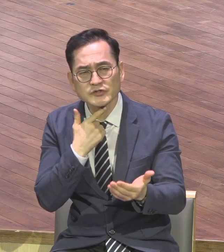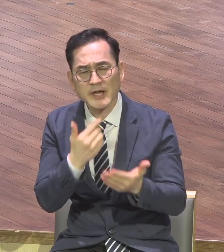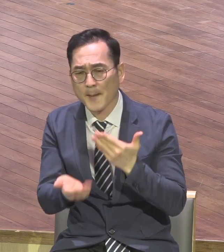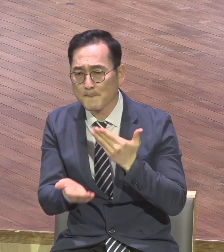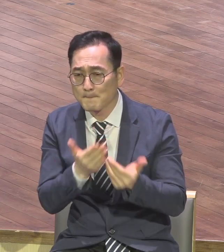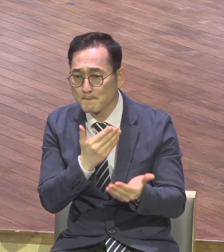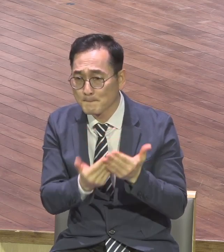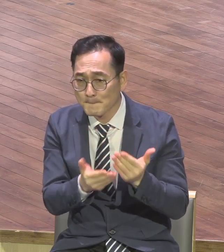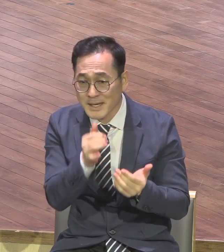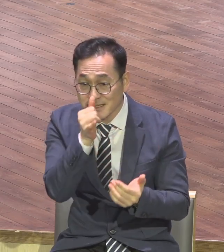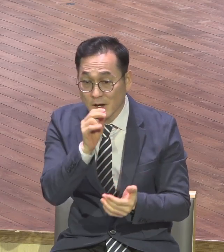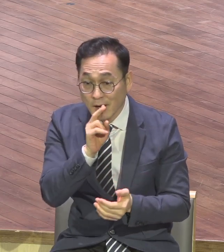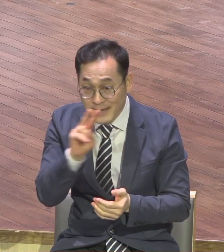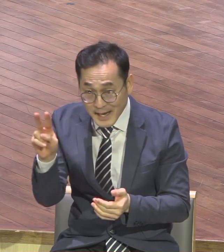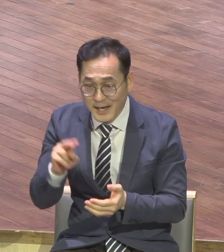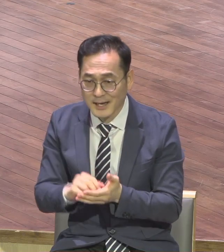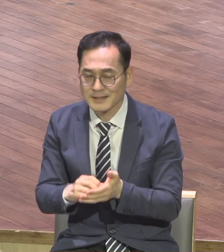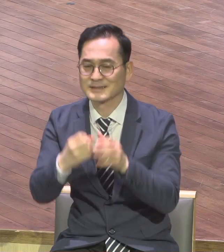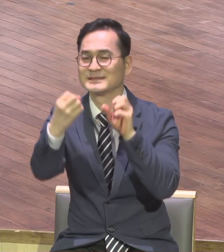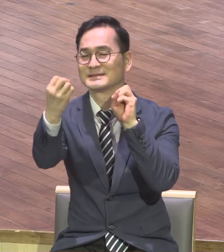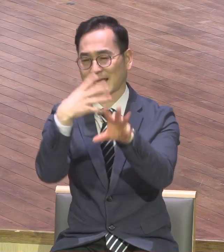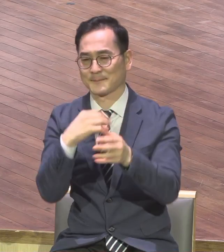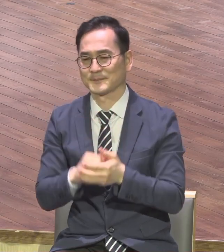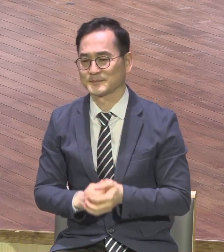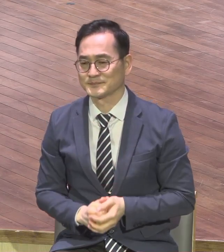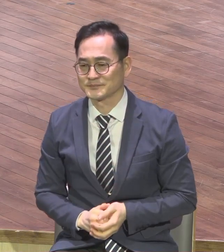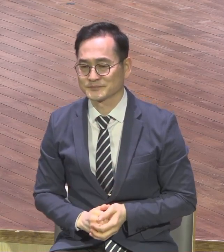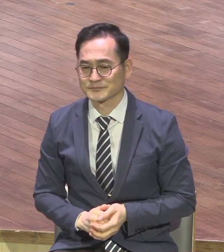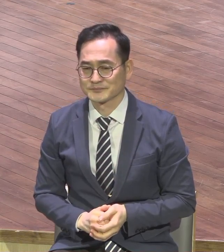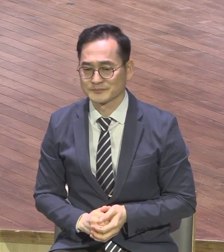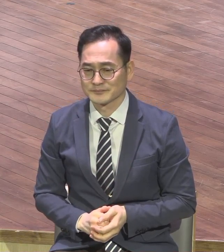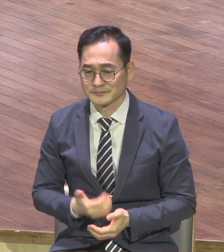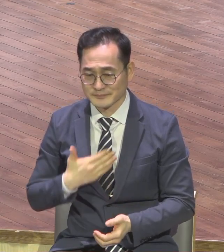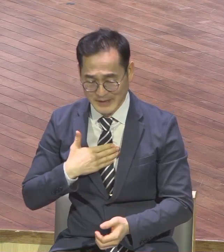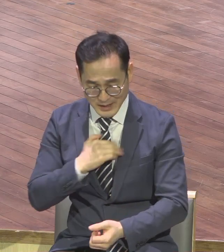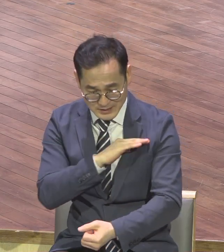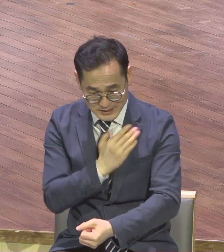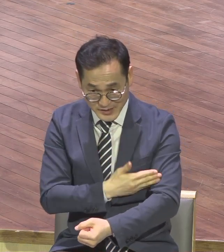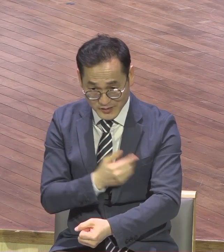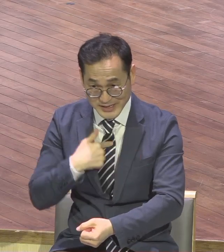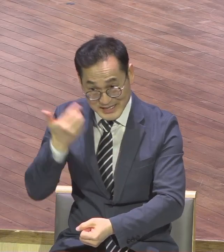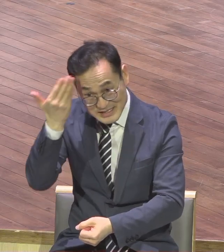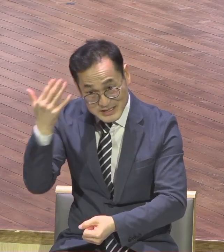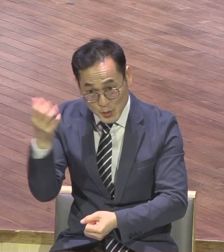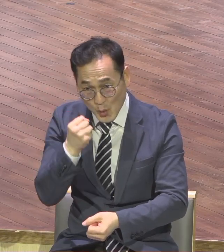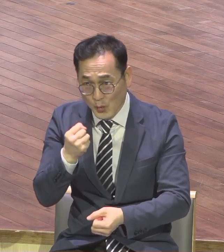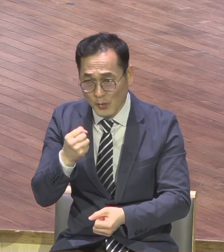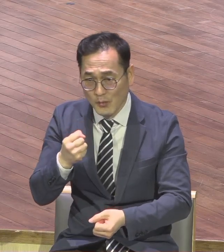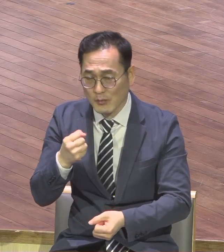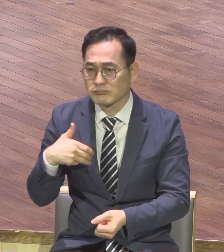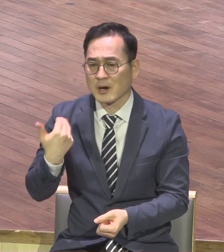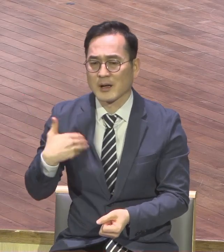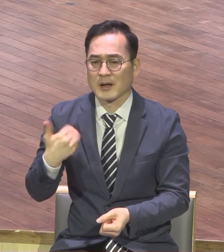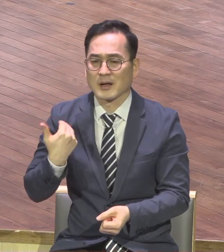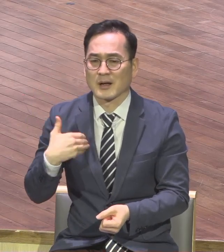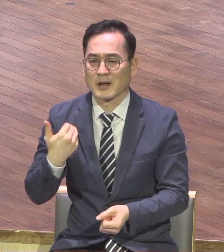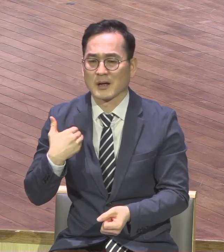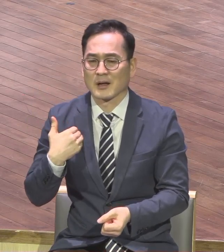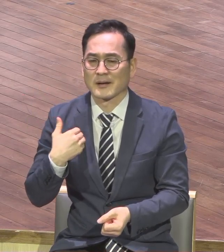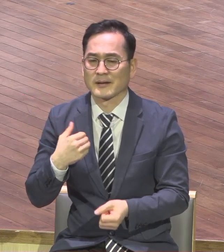시공관 초월이 응답받아요 시공관 초월 우리가 하는 게 아니에요 이삼줄의 빛 이거 엄청난 말인데 그래서